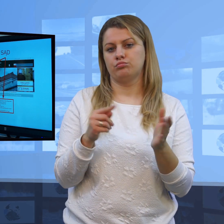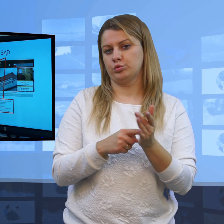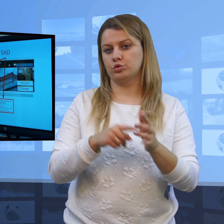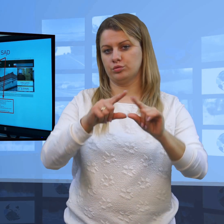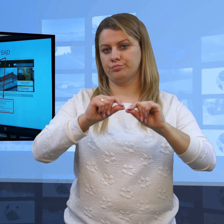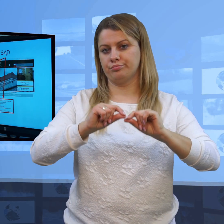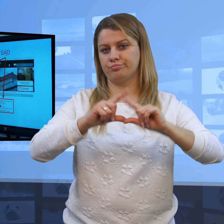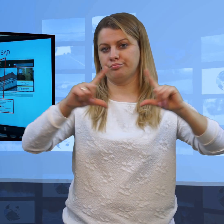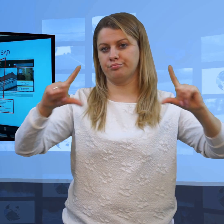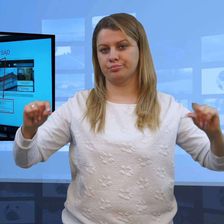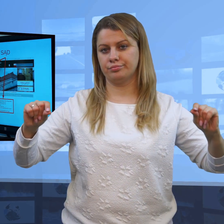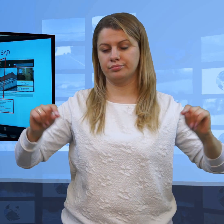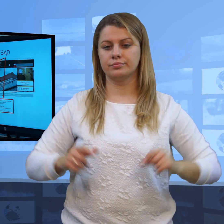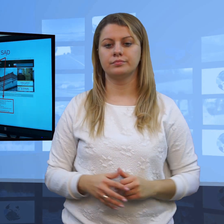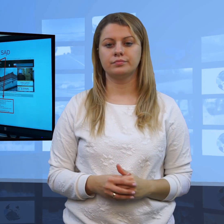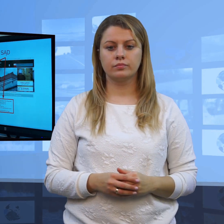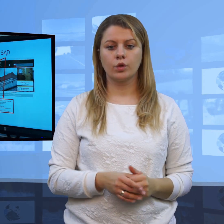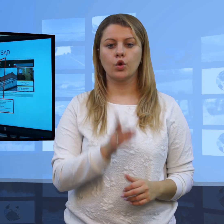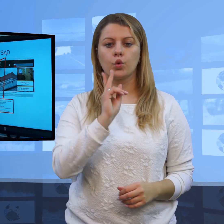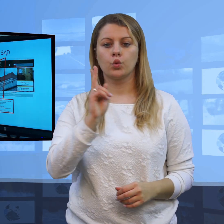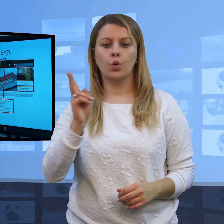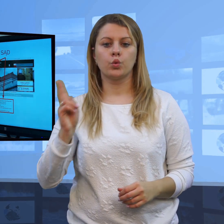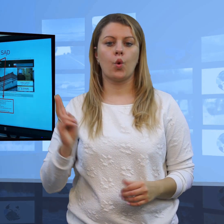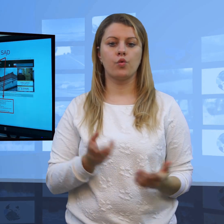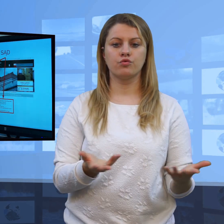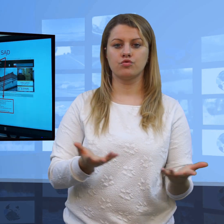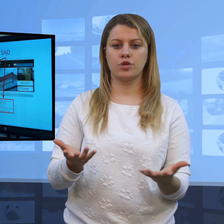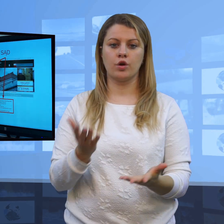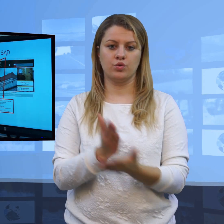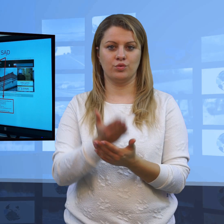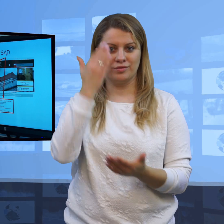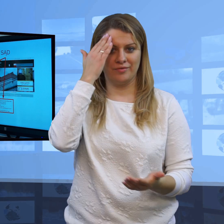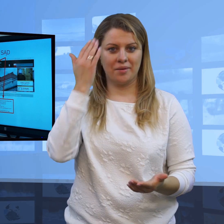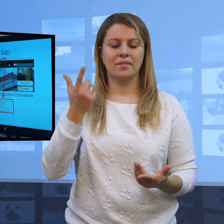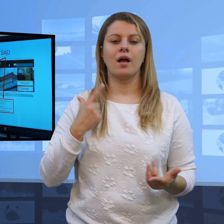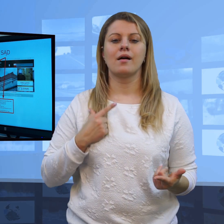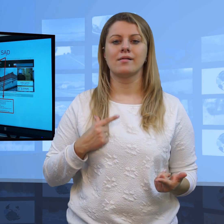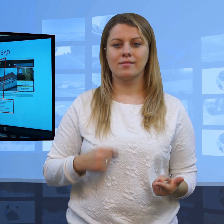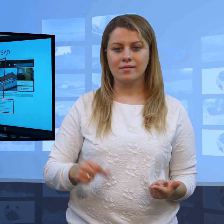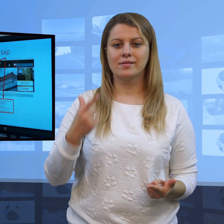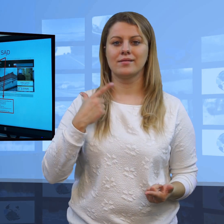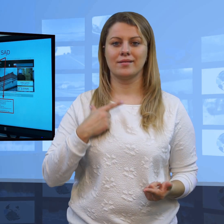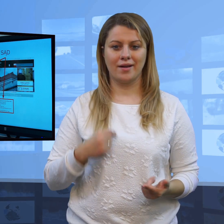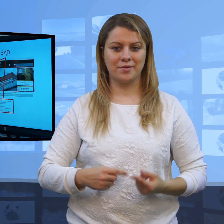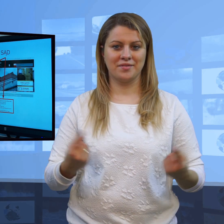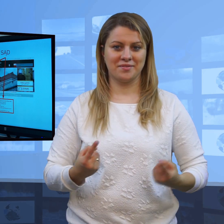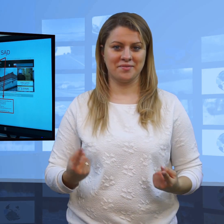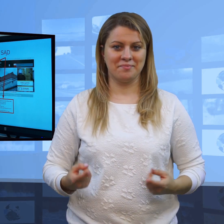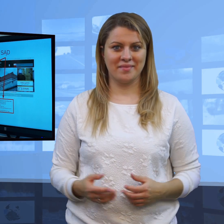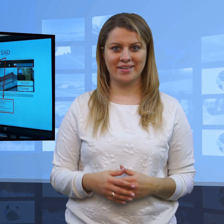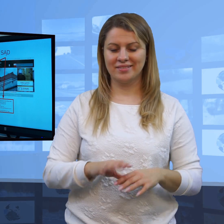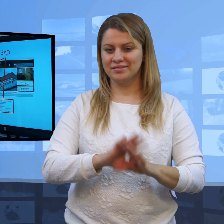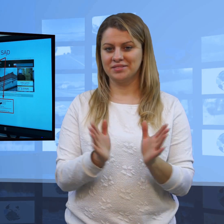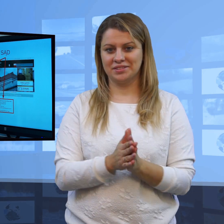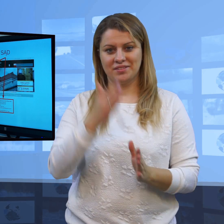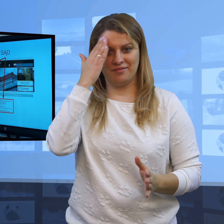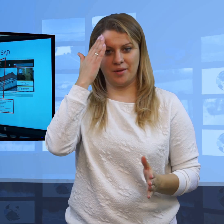prasowy i znajduje się informację kto w danym sądzie pełni taką funkcję, jak się z tamą osobą